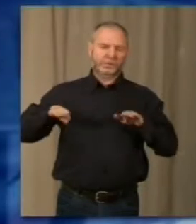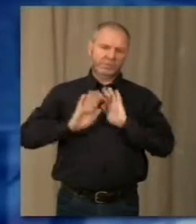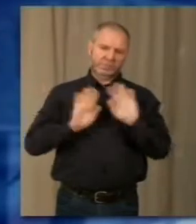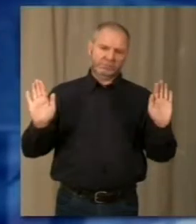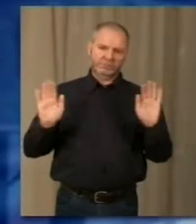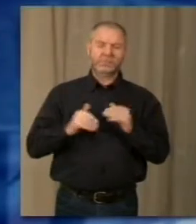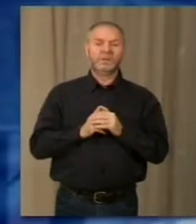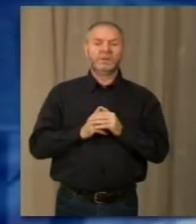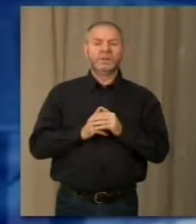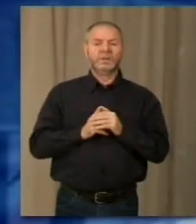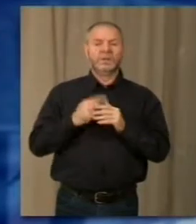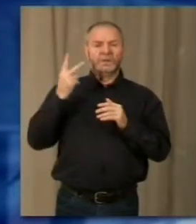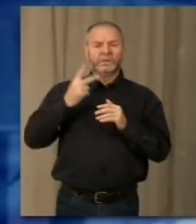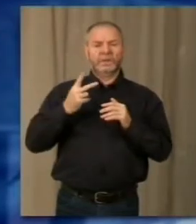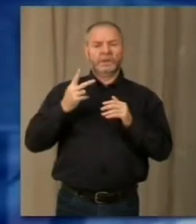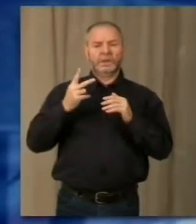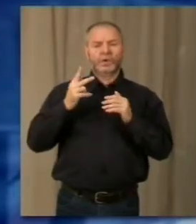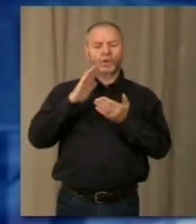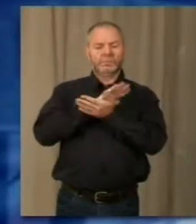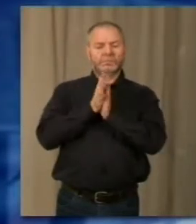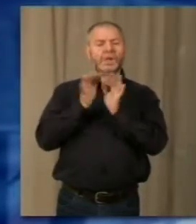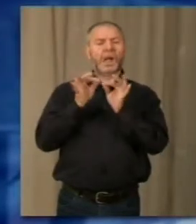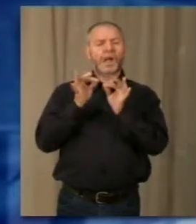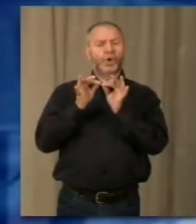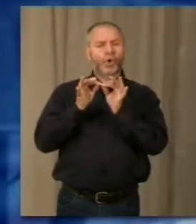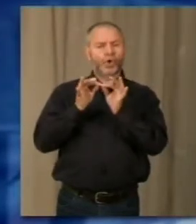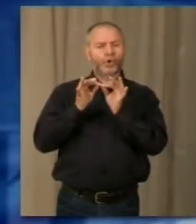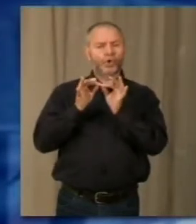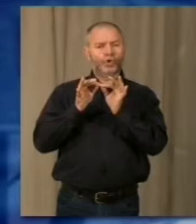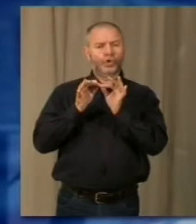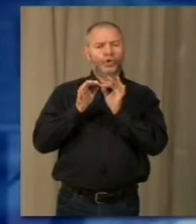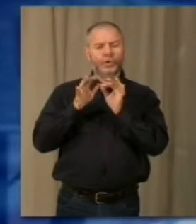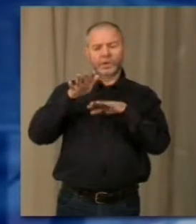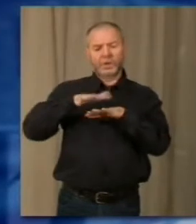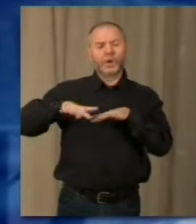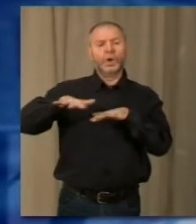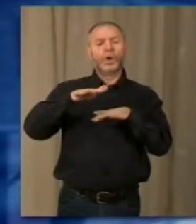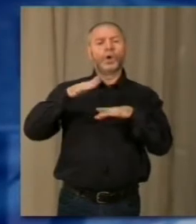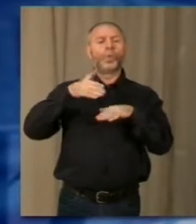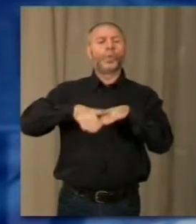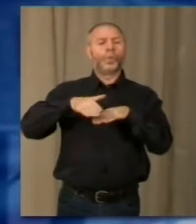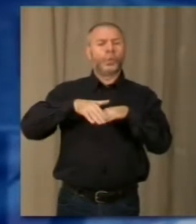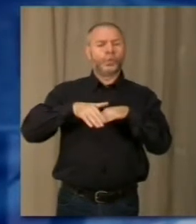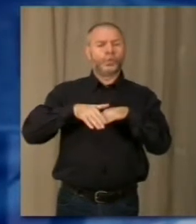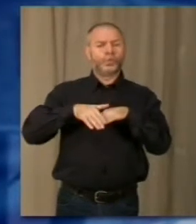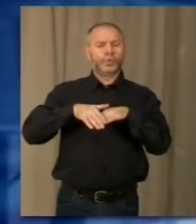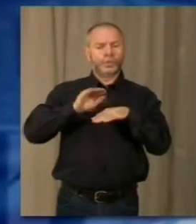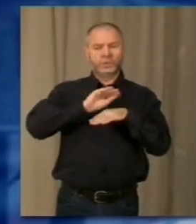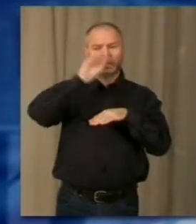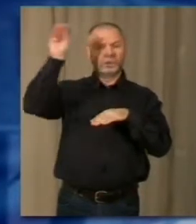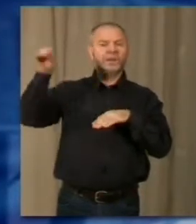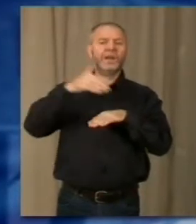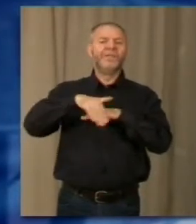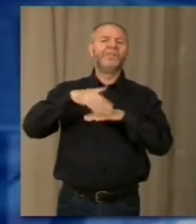compiuto dall'impresa Castelliti, come previsto dall'accordo con il Comune per il cambio di destinazione d'uso di volumetrie per un edificio in via Müller a Intra.